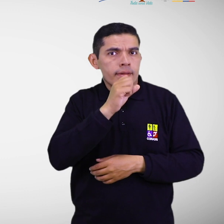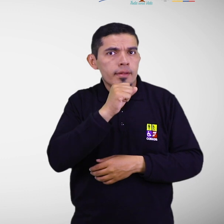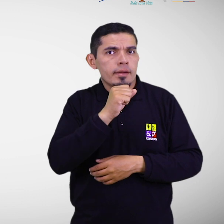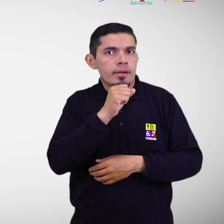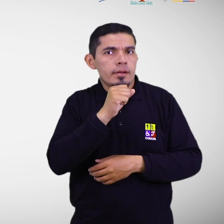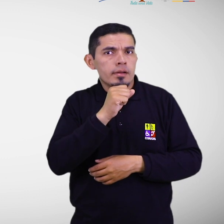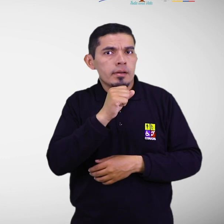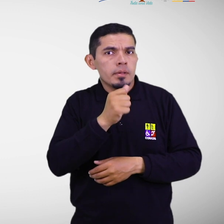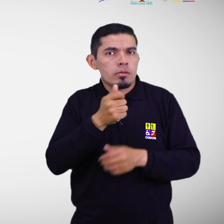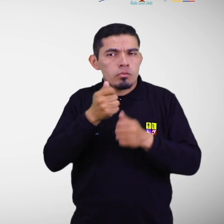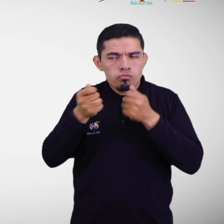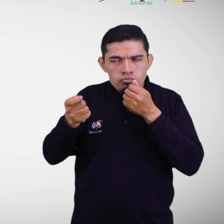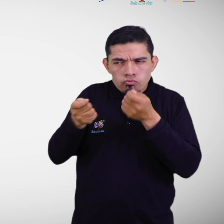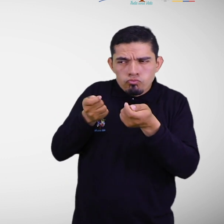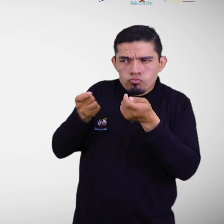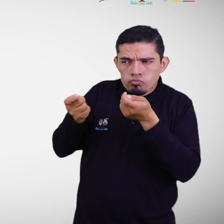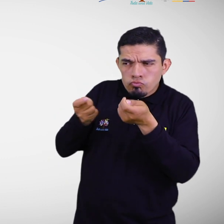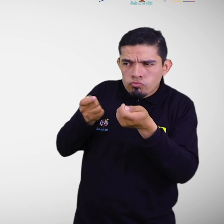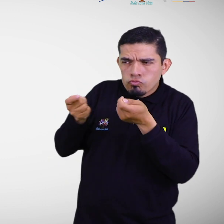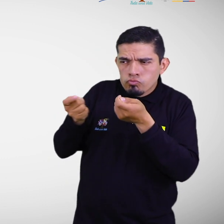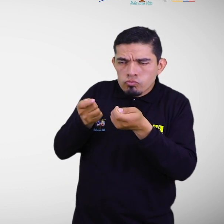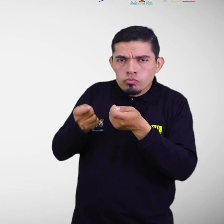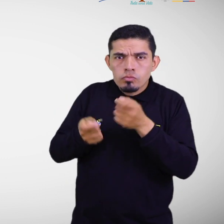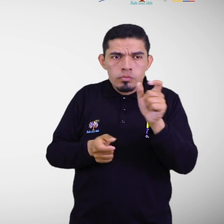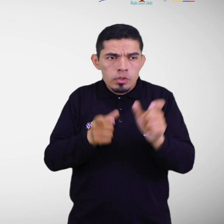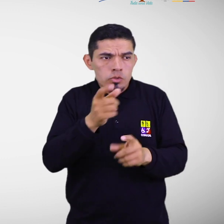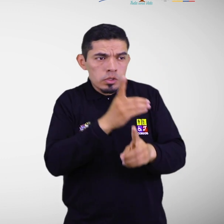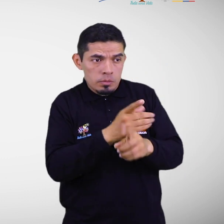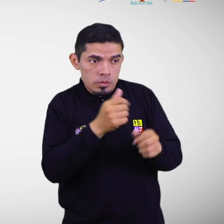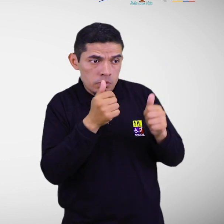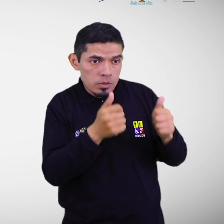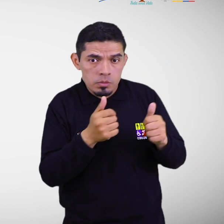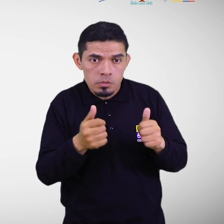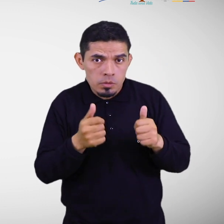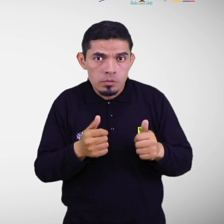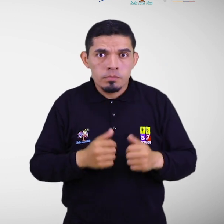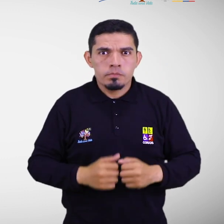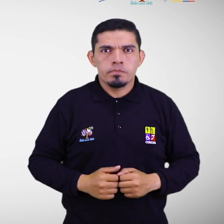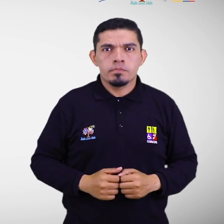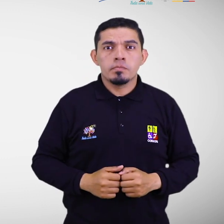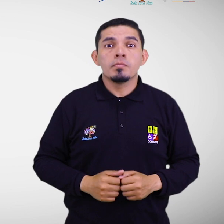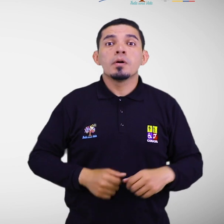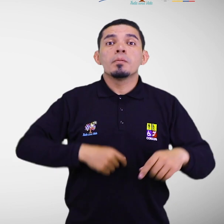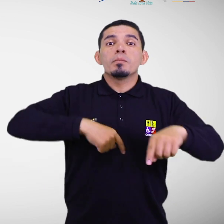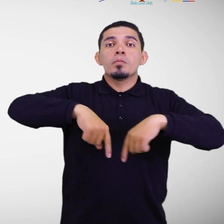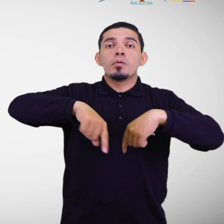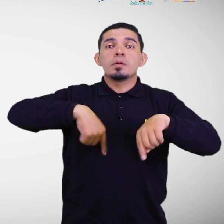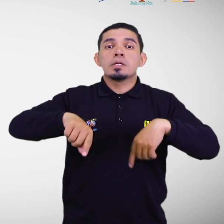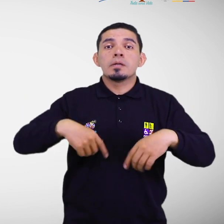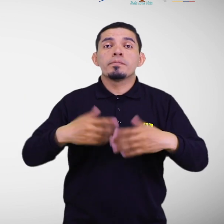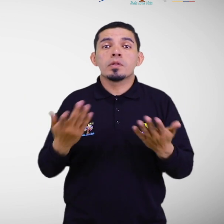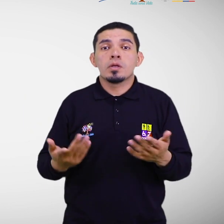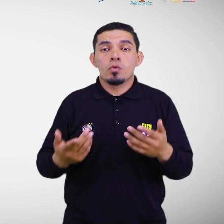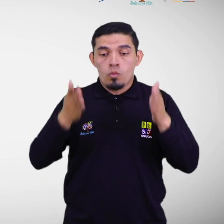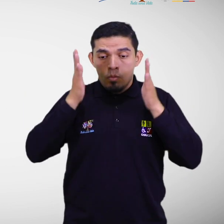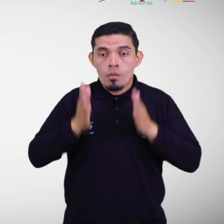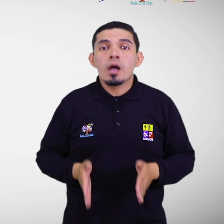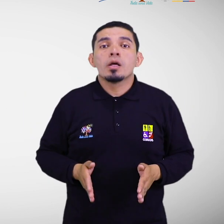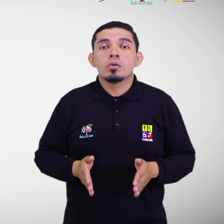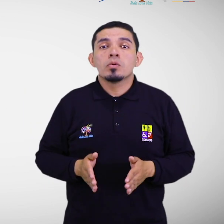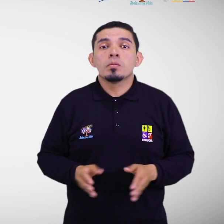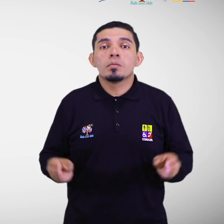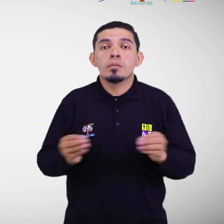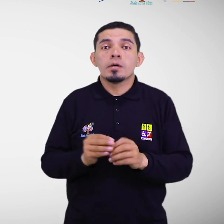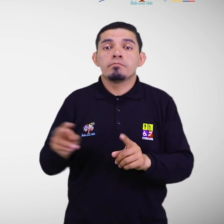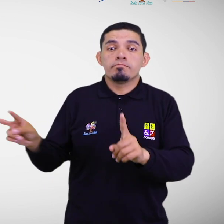Monitoreo permanente de la situación de las personas con discapacidad. Movilización de recursos humanos e identificación